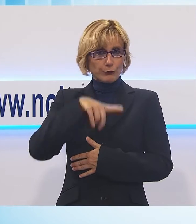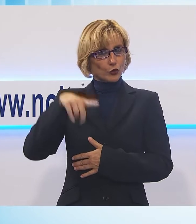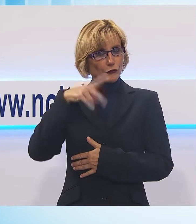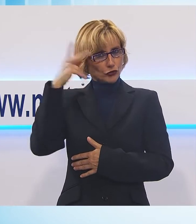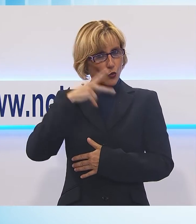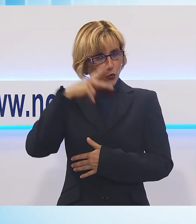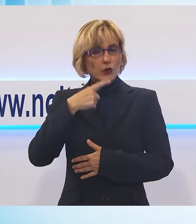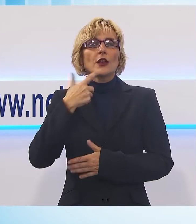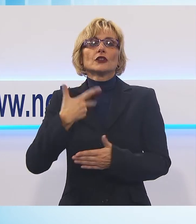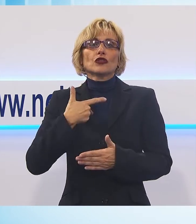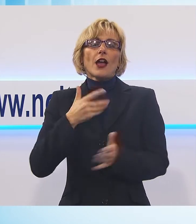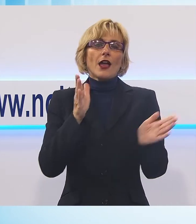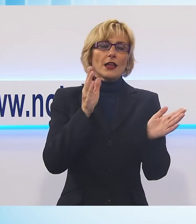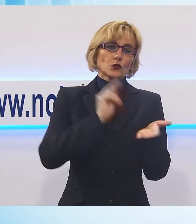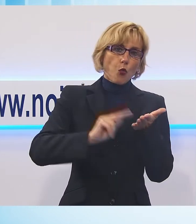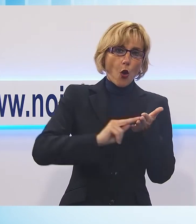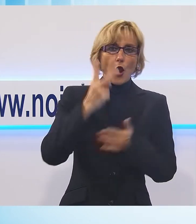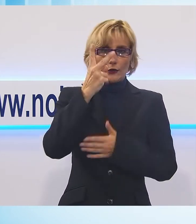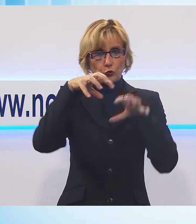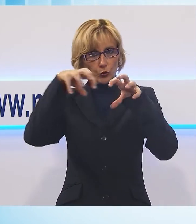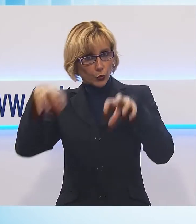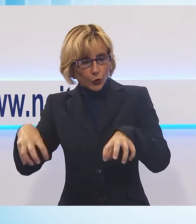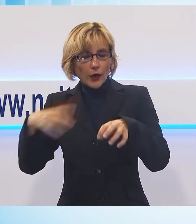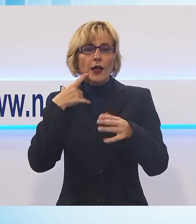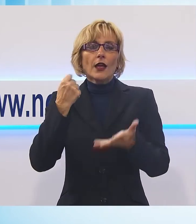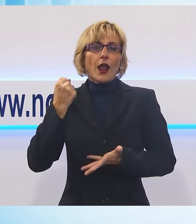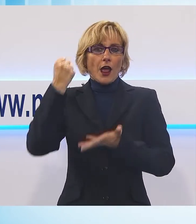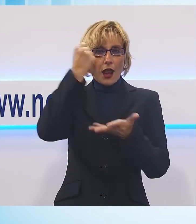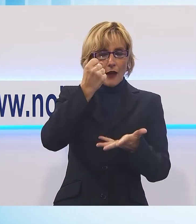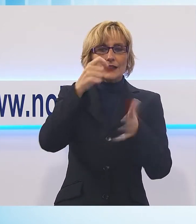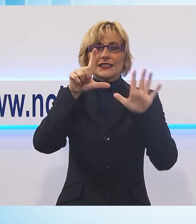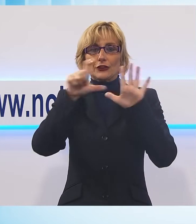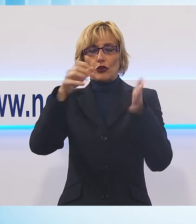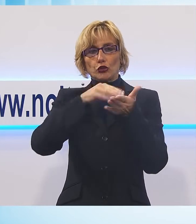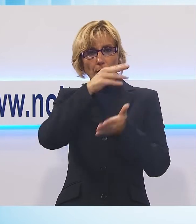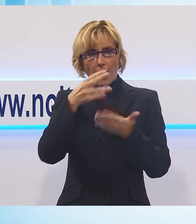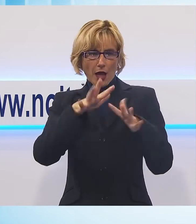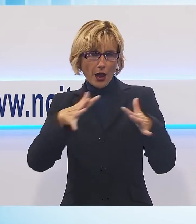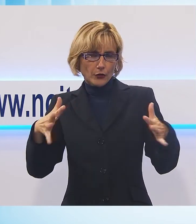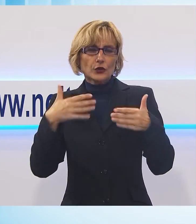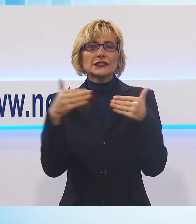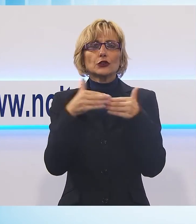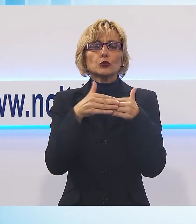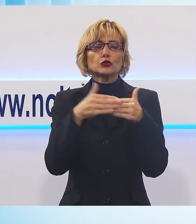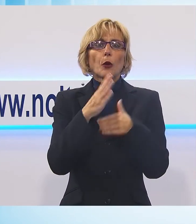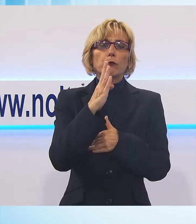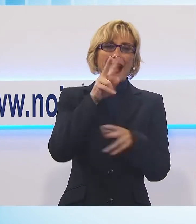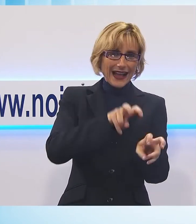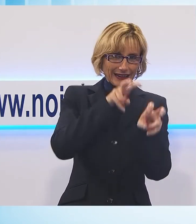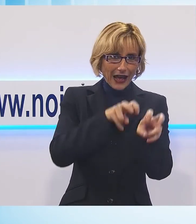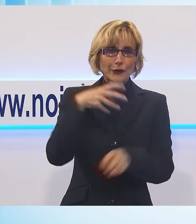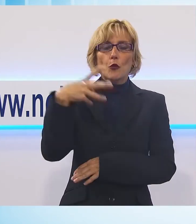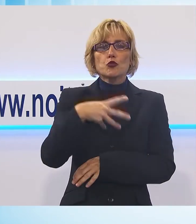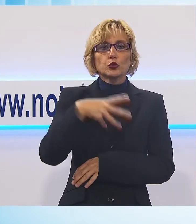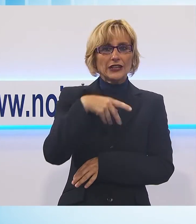presentato l'ultimazione dei lavori, investimento di quasi 700.000 euro all'Istituto Agrario Bus Draghi di Mutigliano e anche